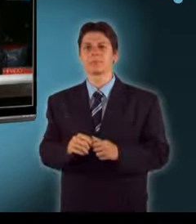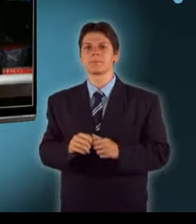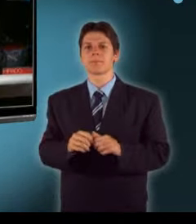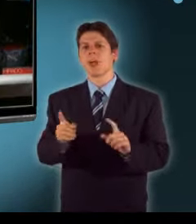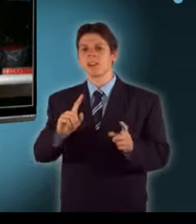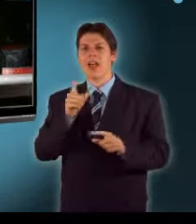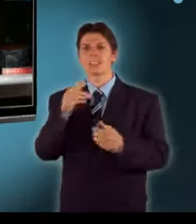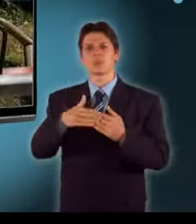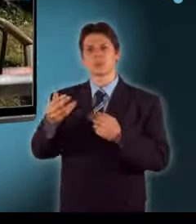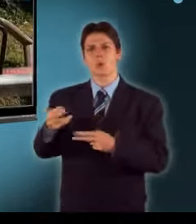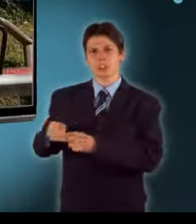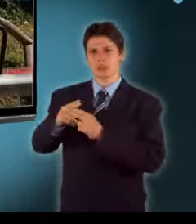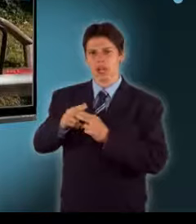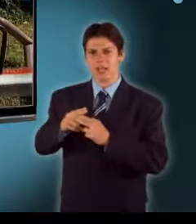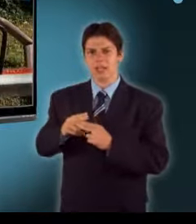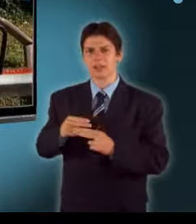most, mert ő még bírja nyelni.